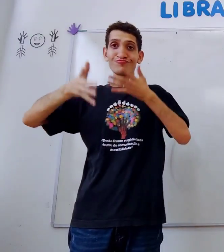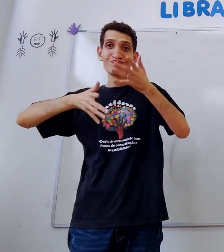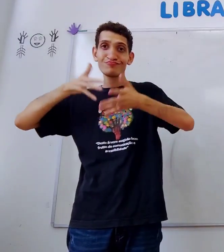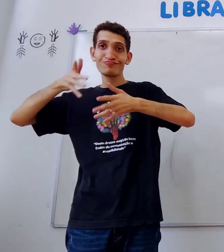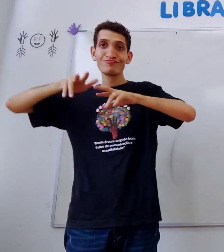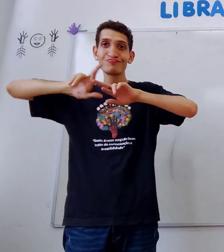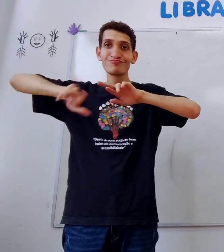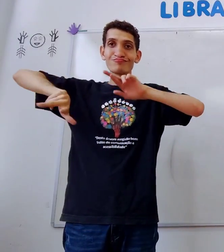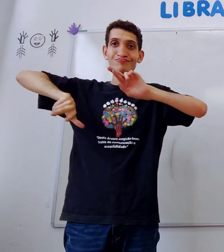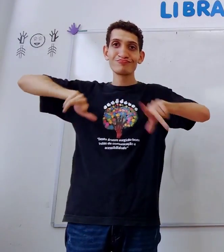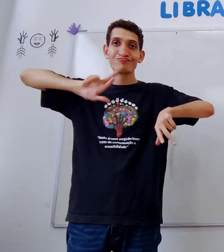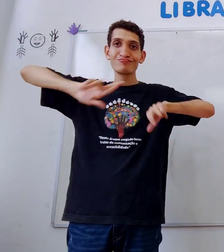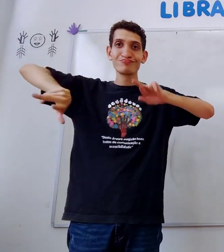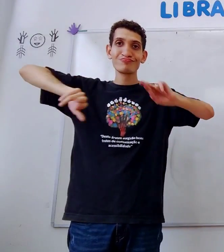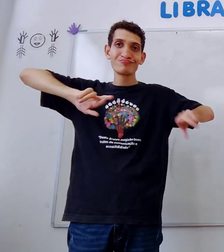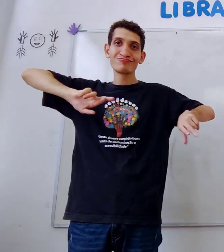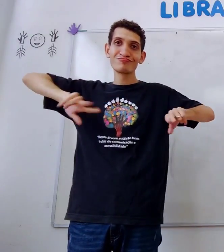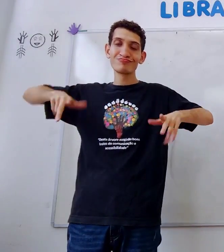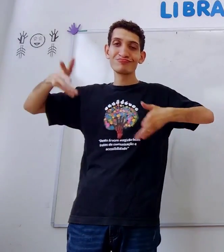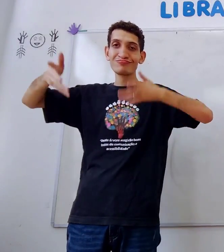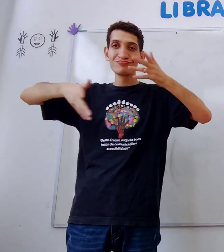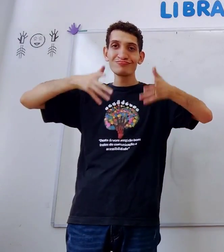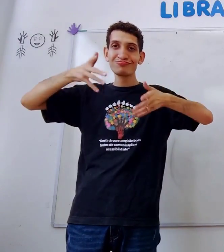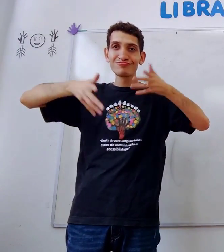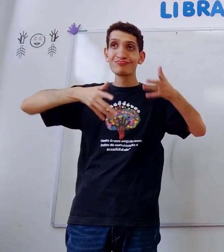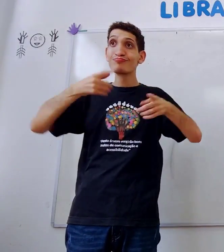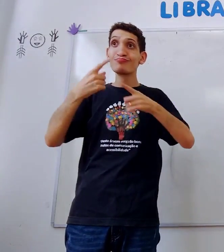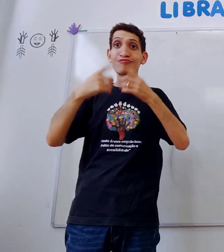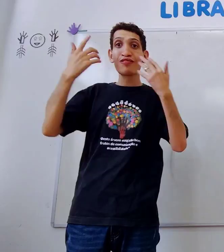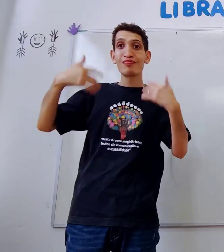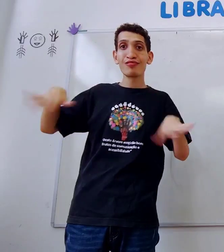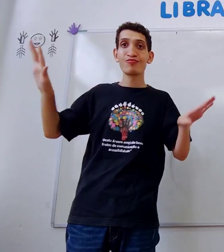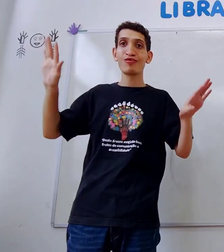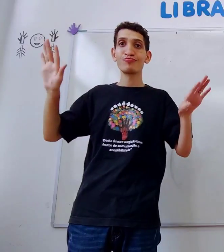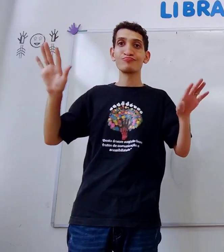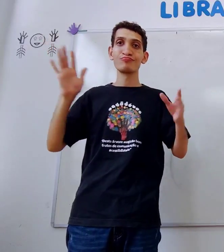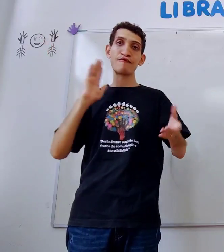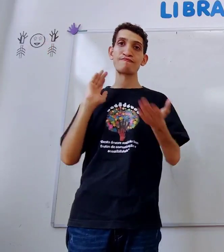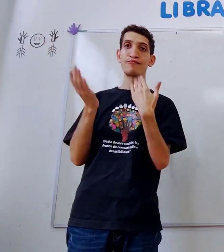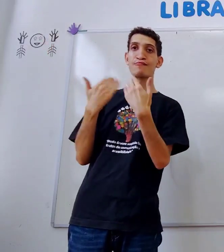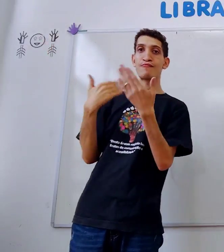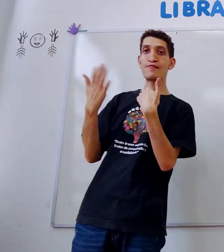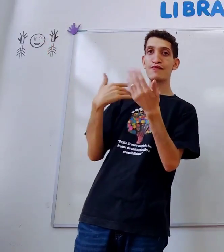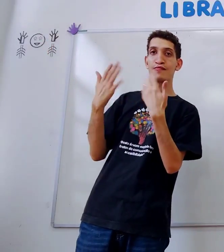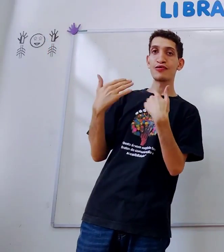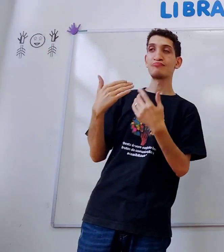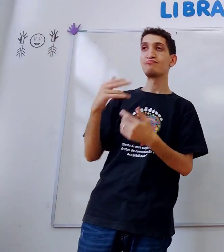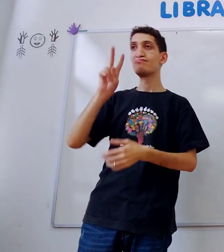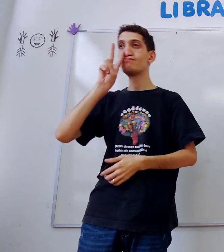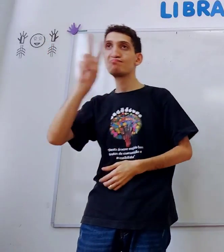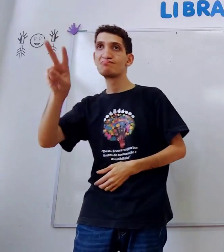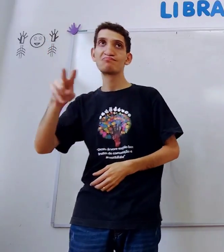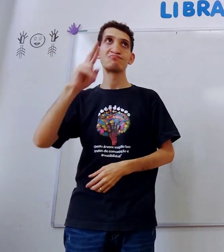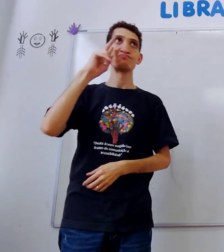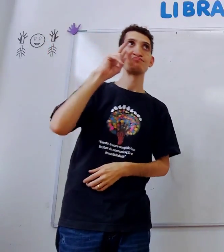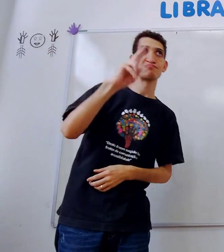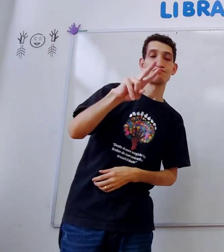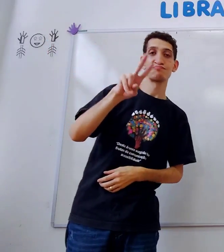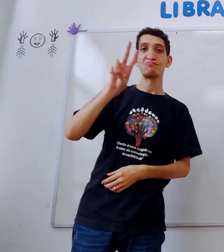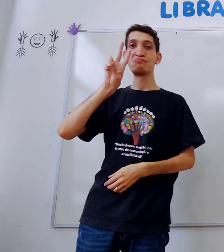surdo, sinalizar, diferente, diferente, sinalização, porque natural, o momento começa a vir,